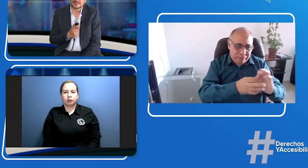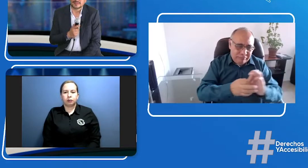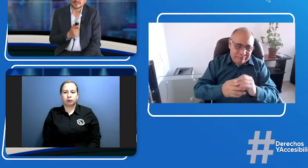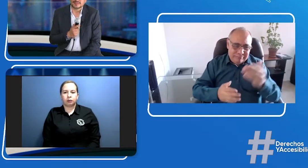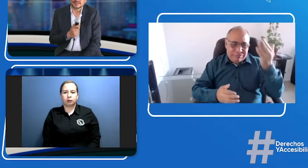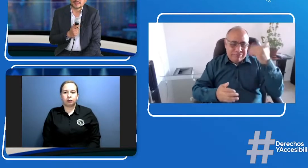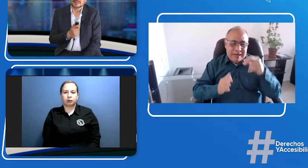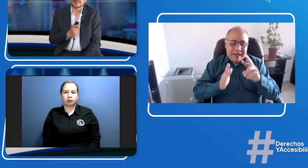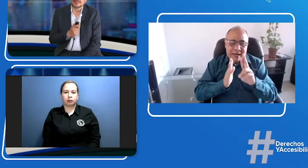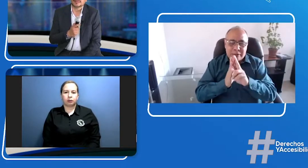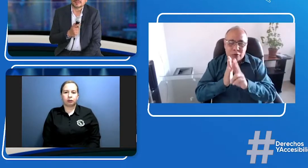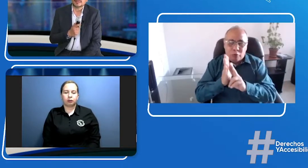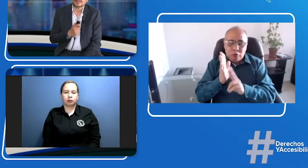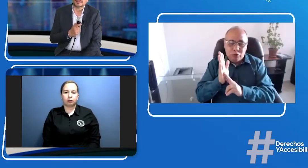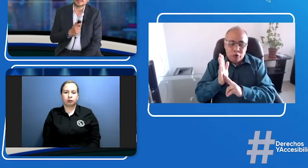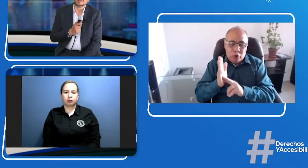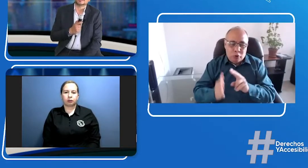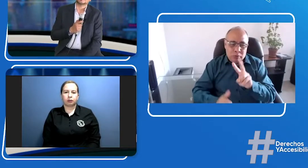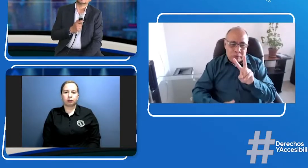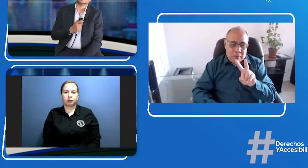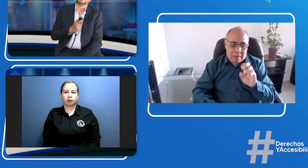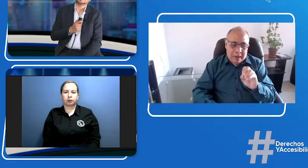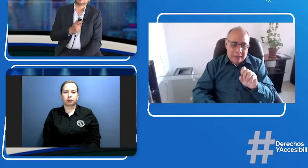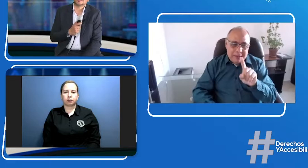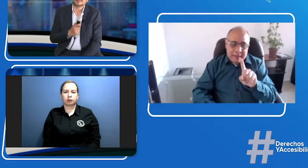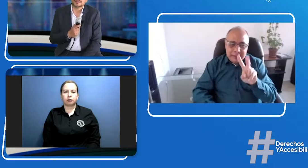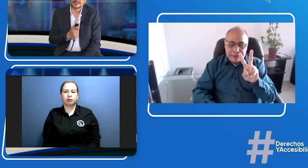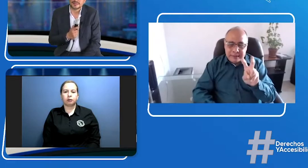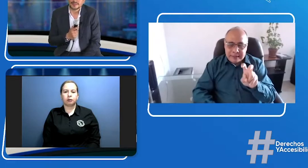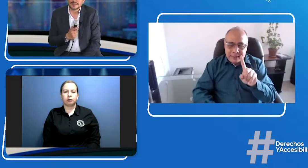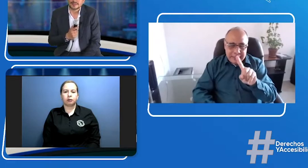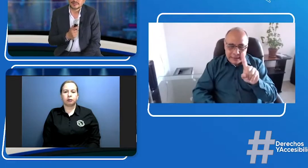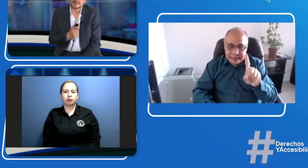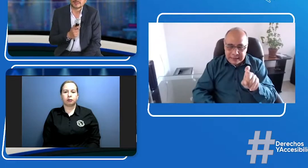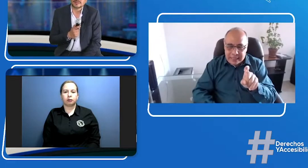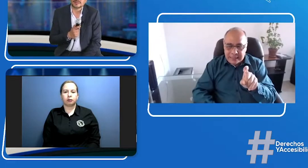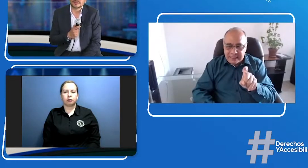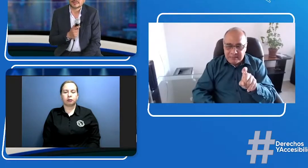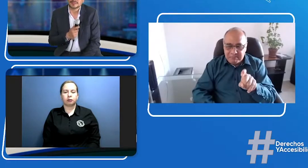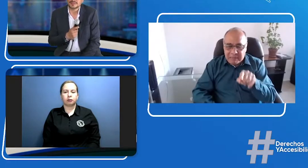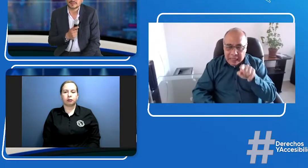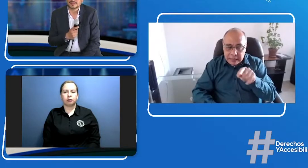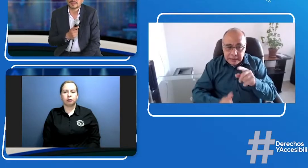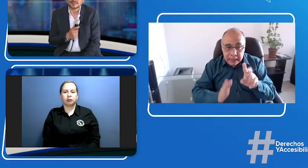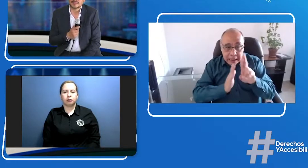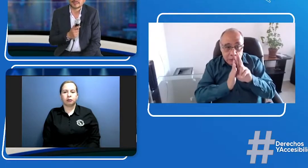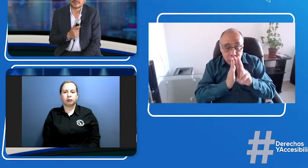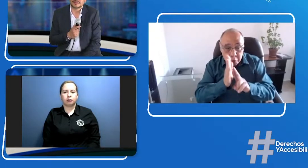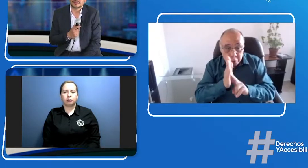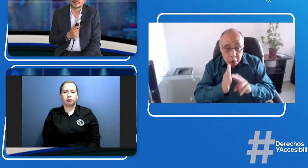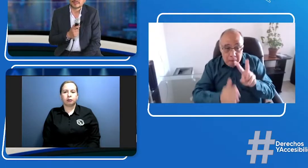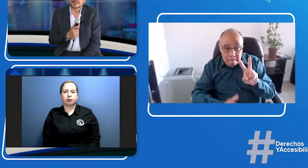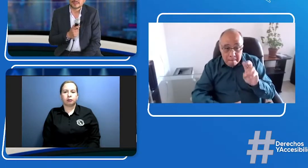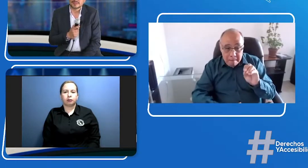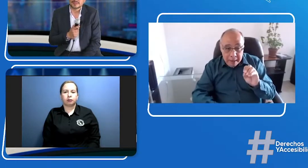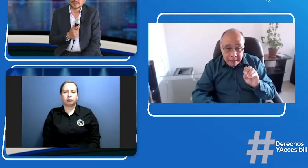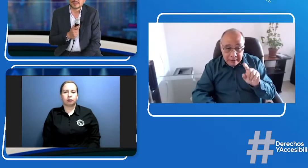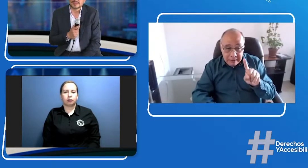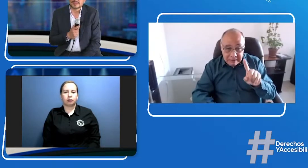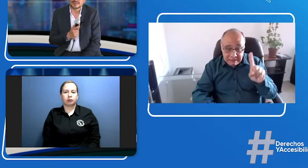ustedes esta información? Y recordamos también que existe la resolución del 2017, esta